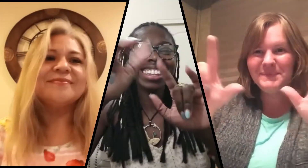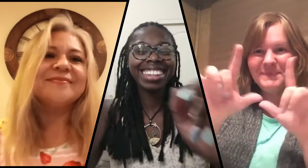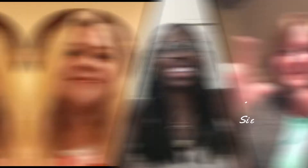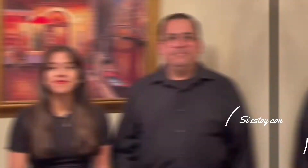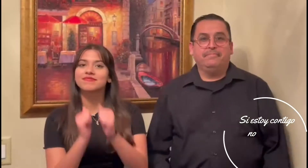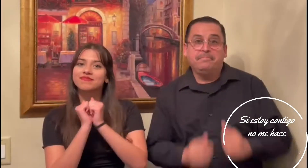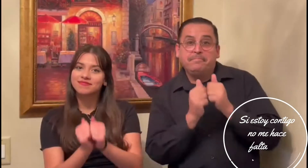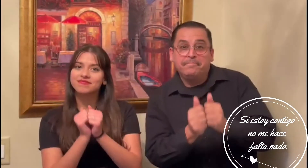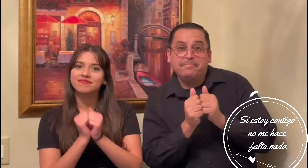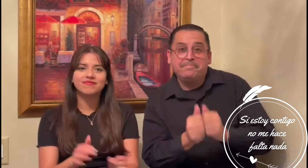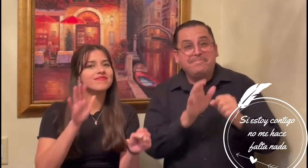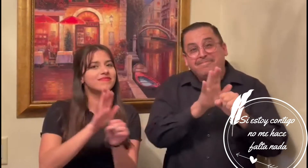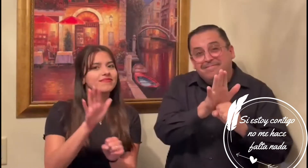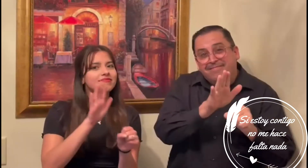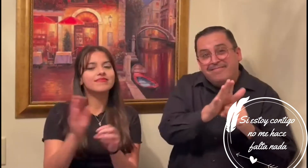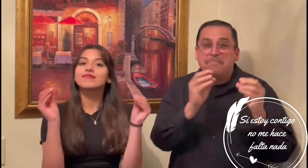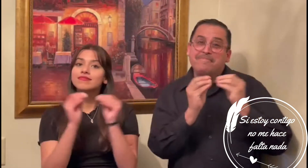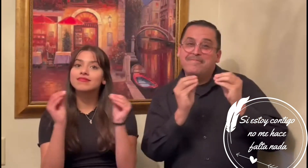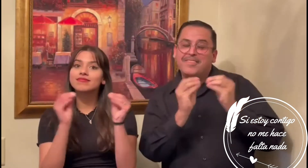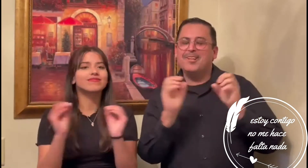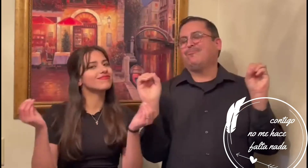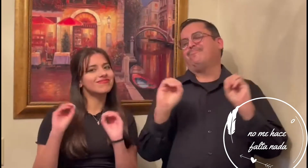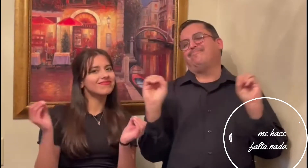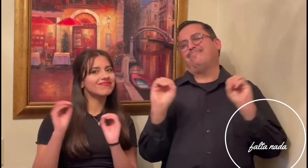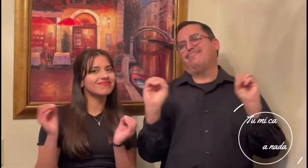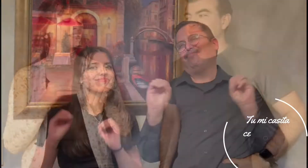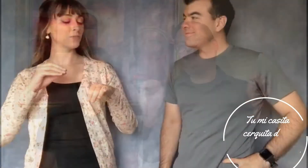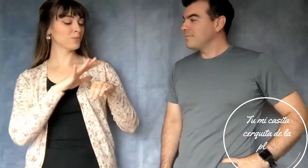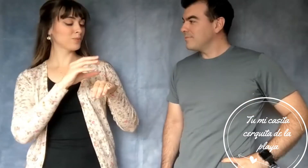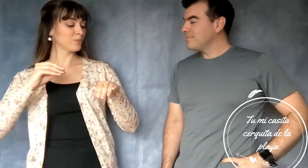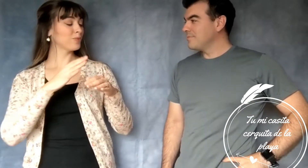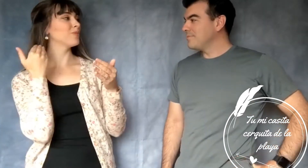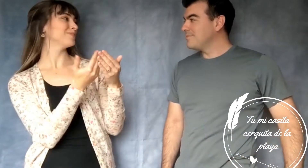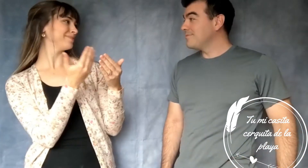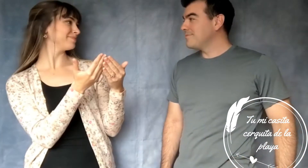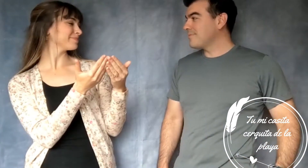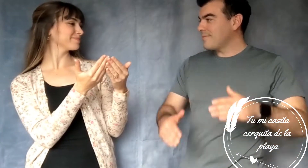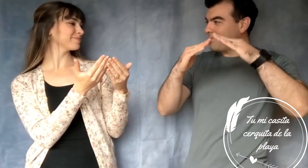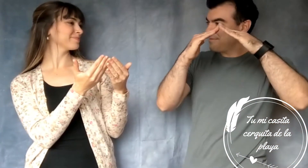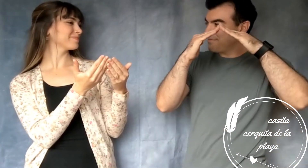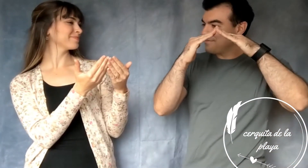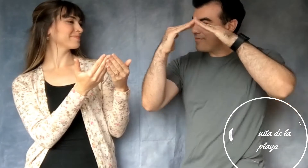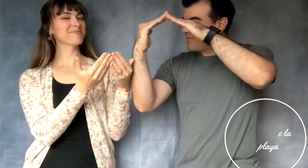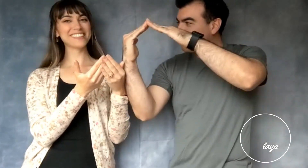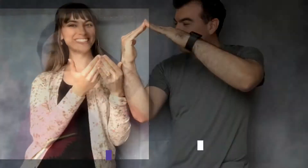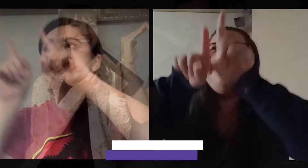Si estoy contigo no me hace falta nada Tú mi casita cerquita de la playa La más